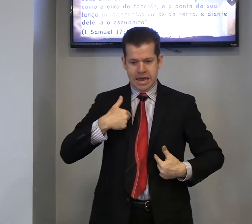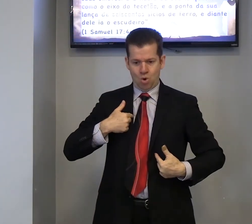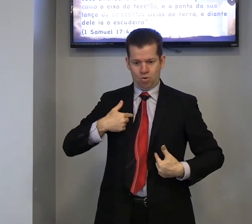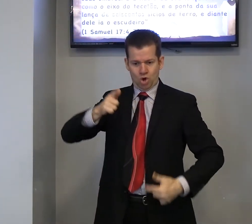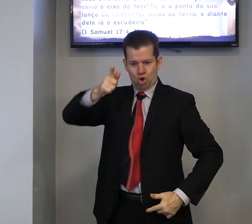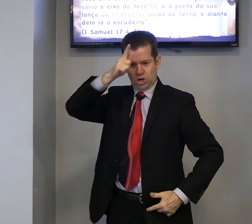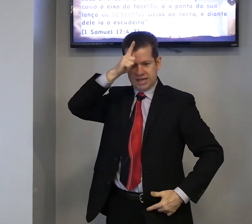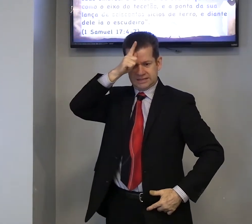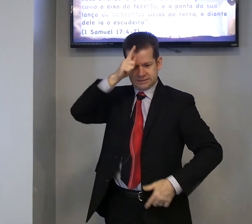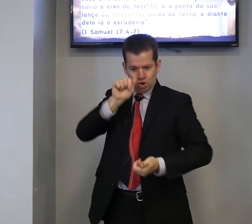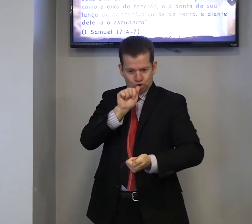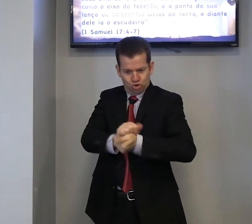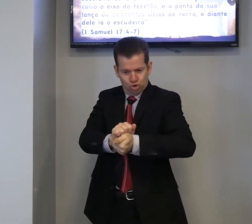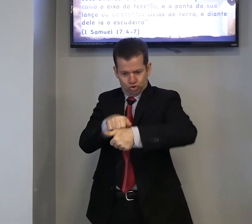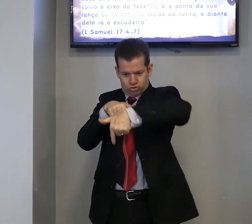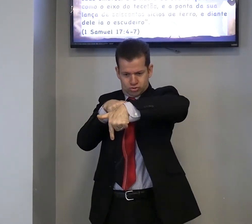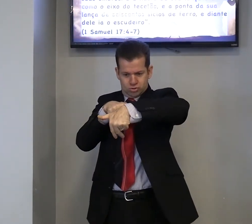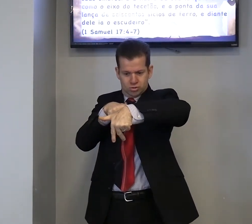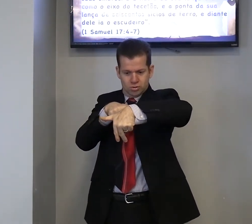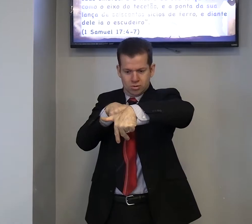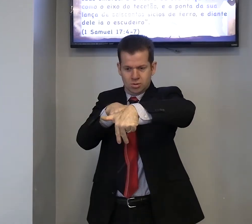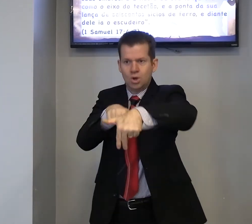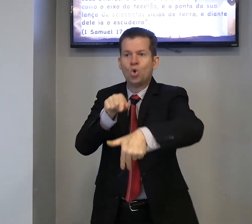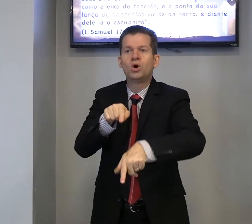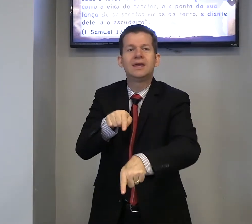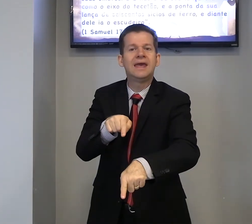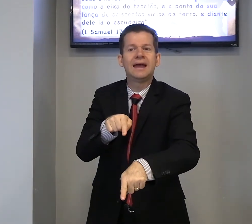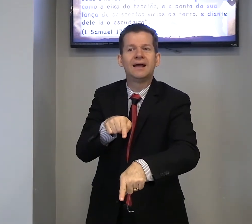eu, Golias, junto, o que que era?